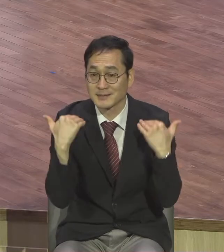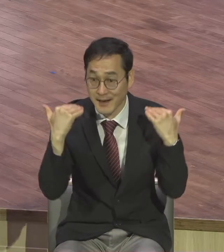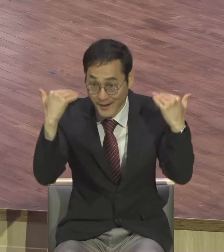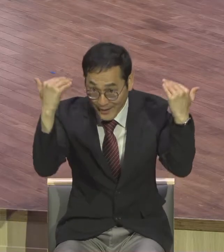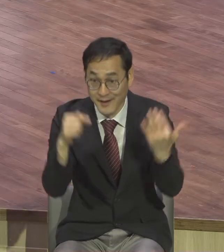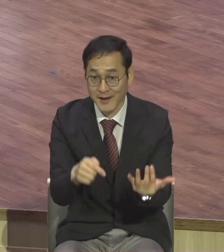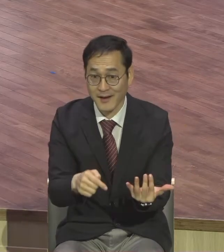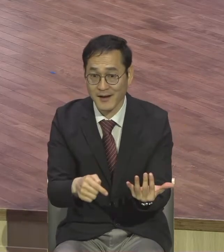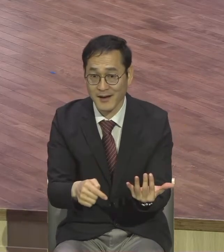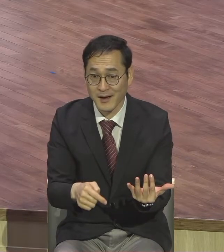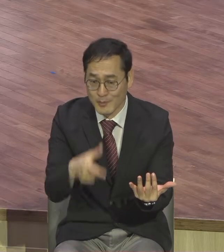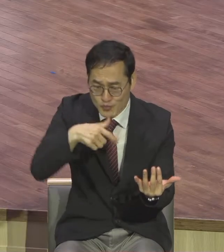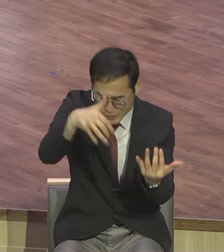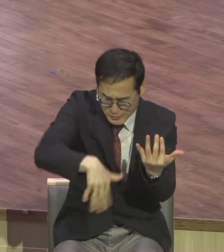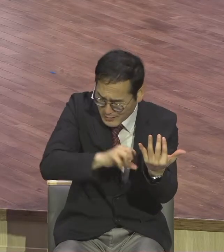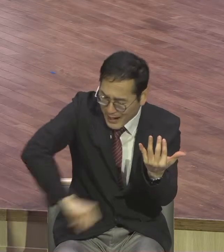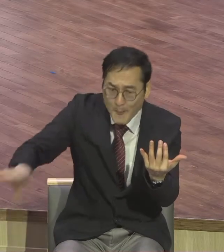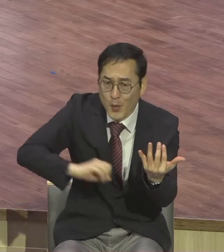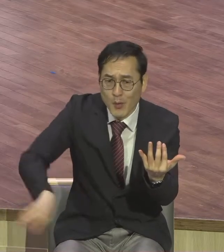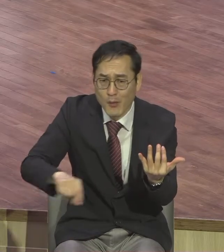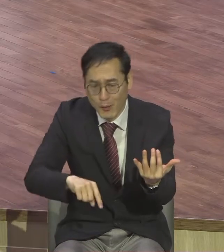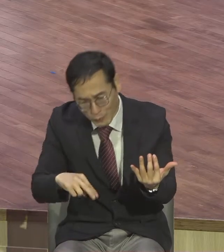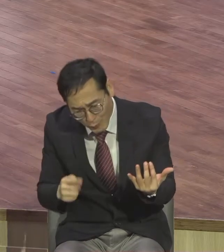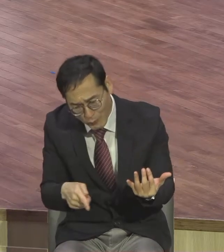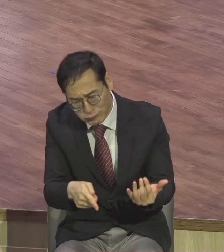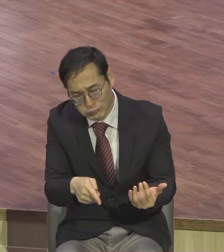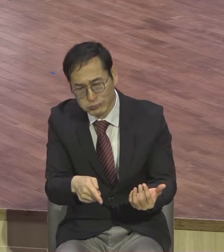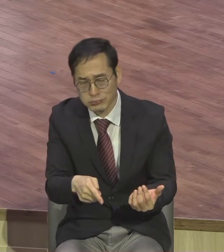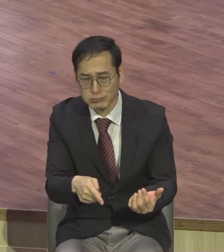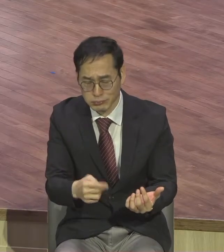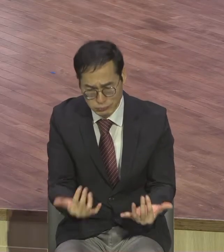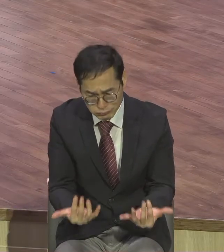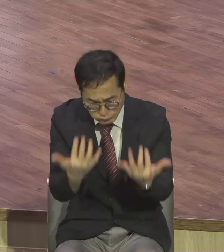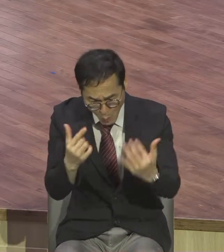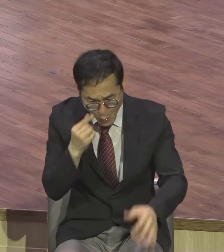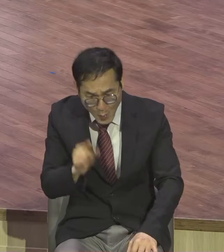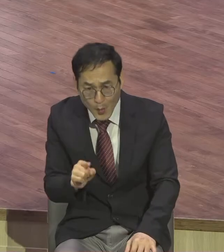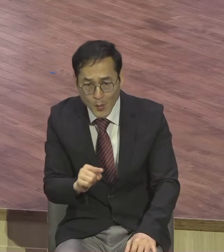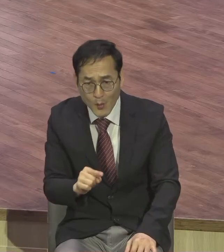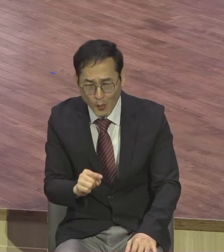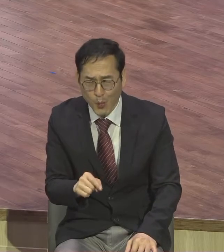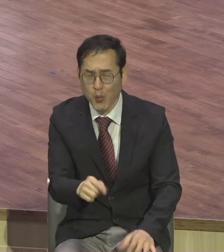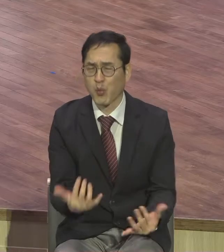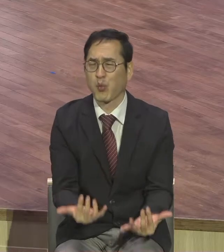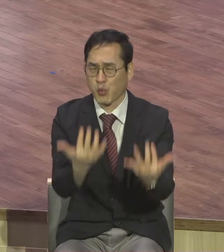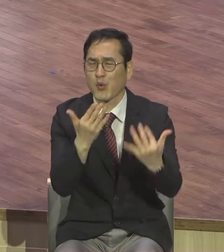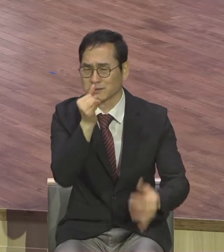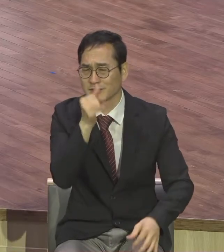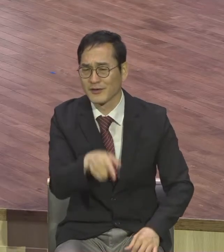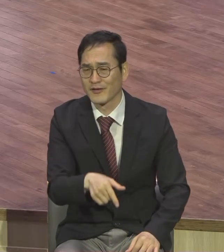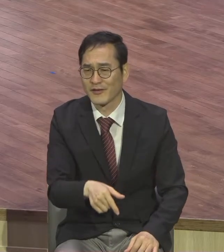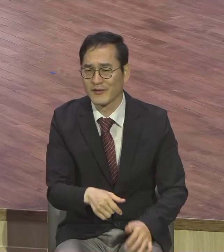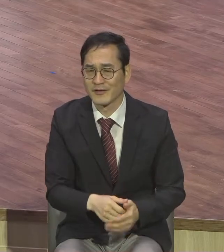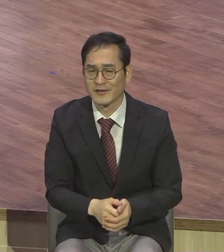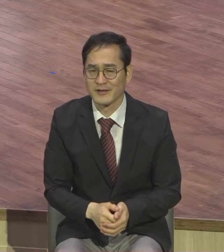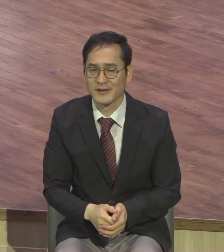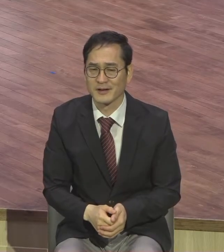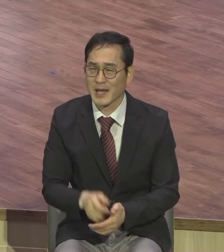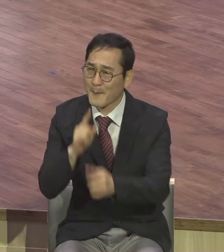그럼에도 잘 안다. 여러분이 하나씩 하나씩 조금씩 어떻게 적용해 보려고 고민하는 것 자체만 해도 응답이 오기 시작해요.